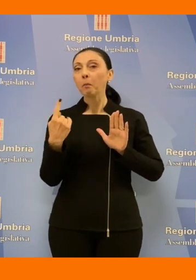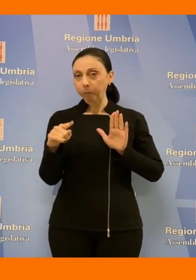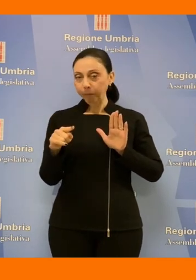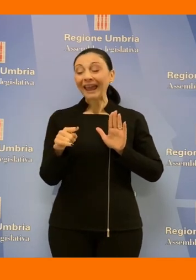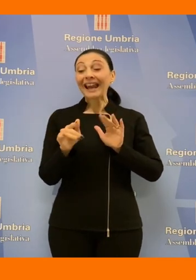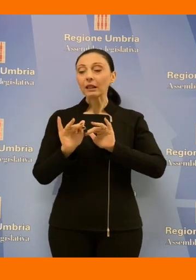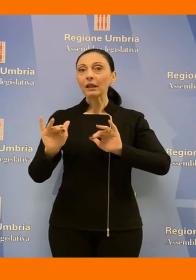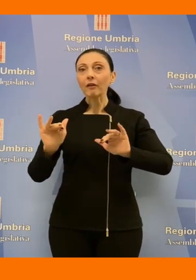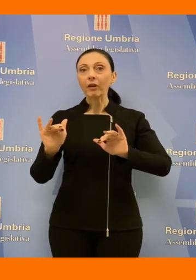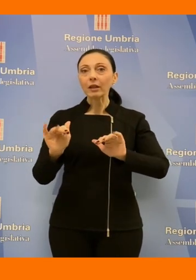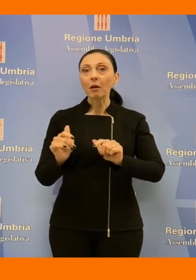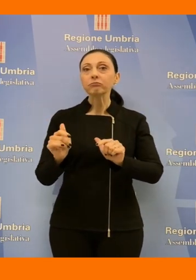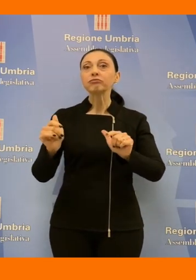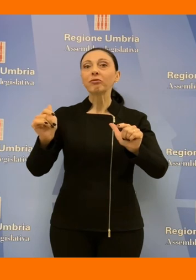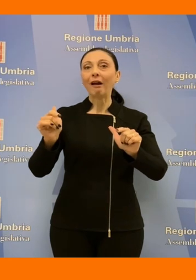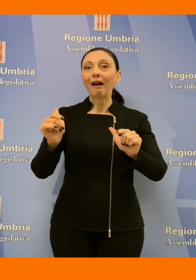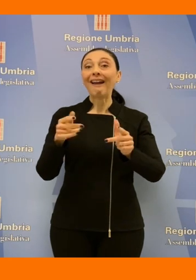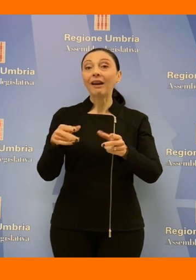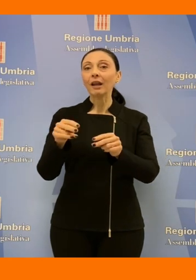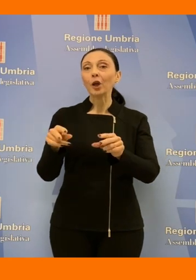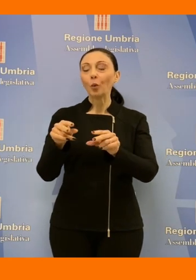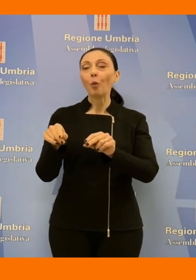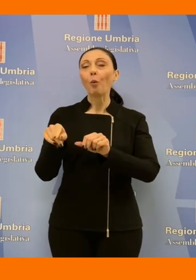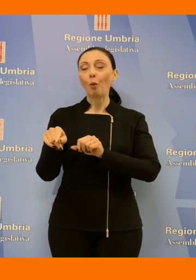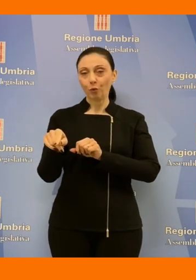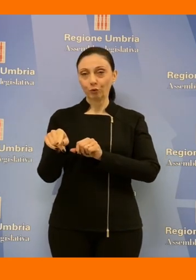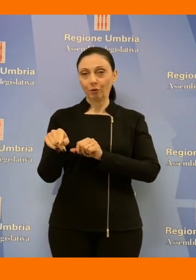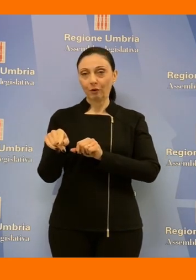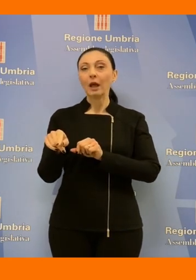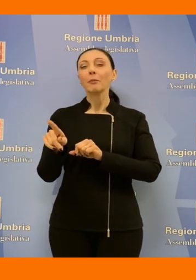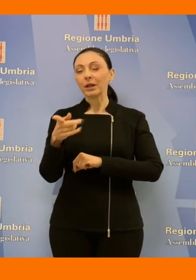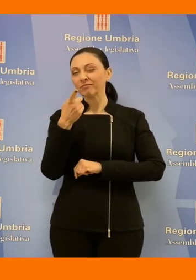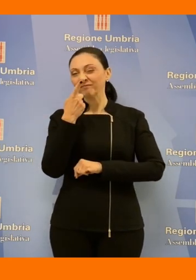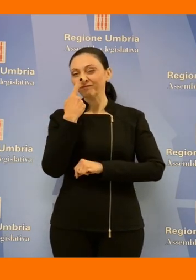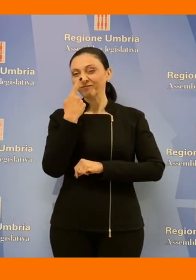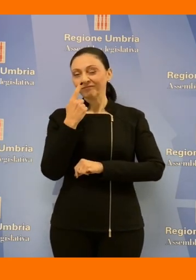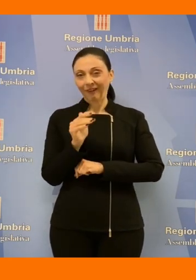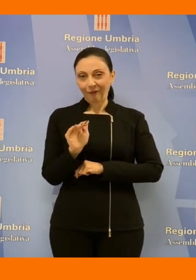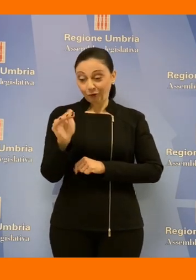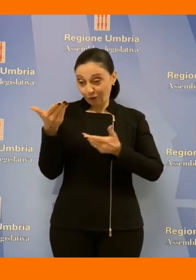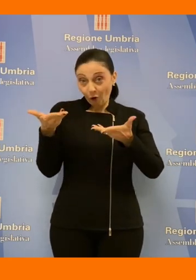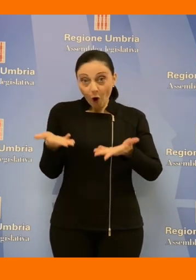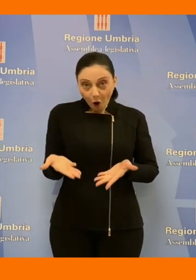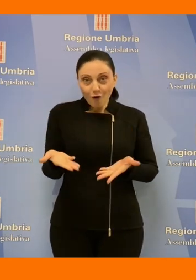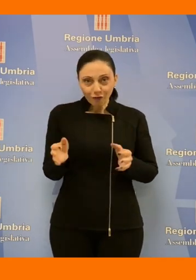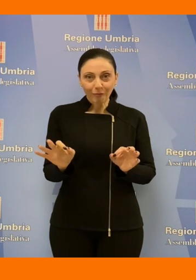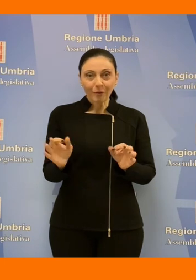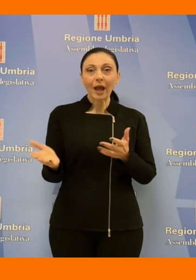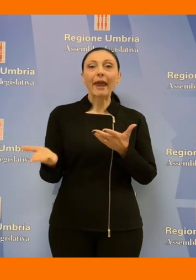'aumento della differenziata del riuso e tenevano conto di quella che poi sarebbe stata quella che oggi è diventata